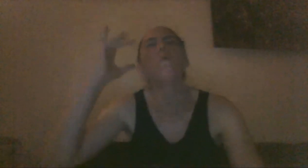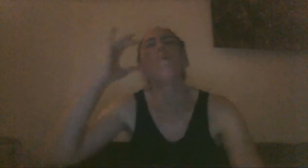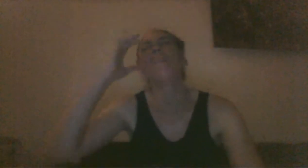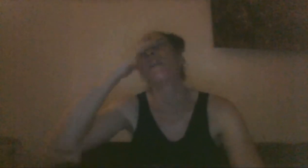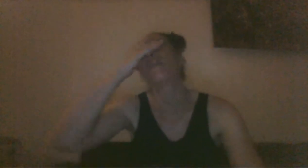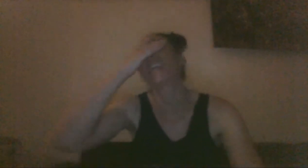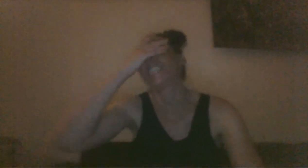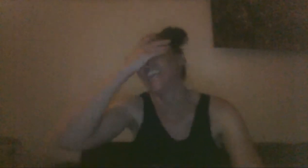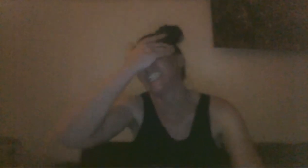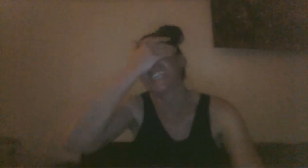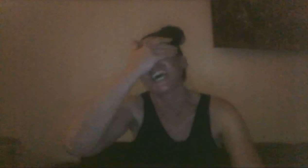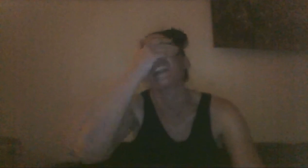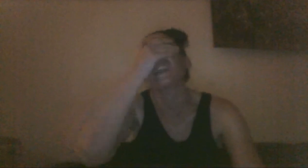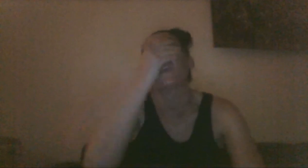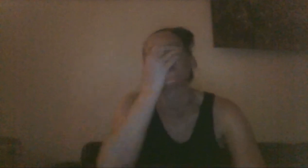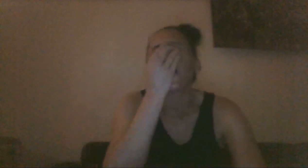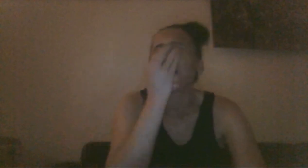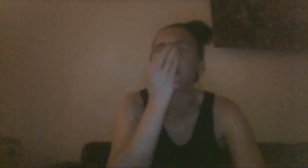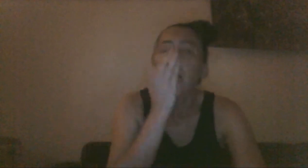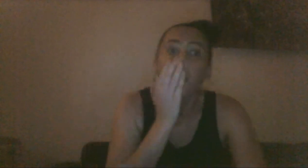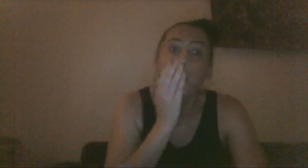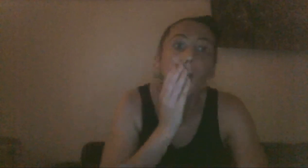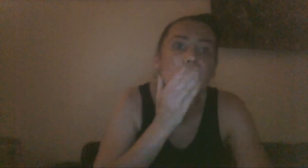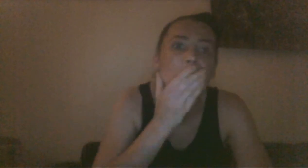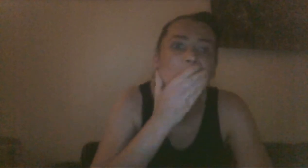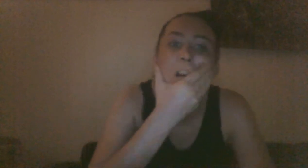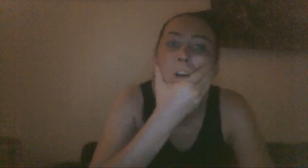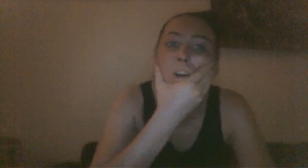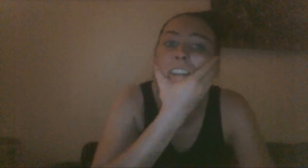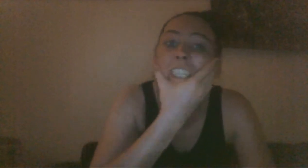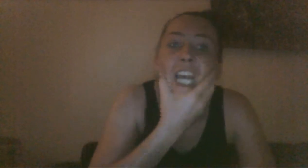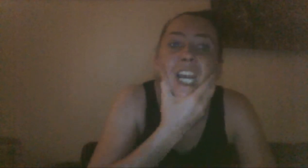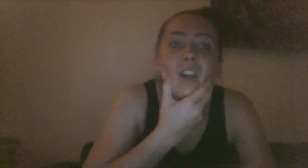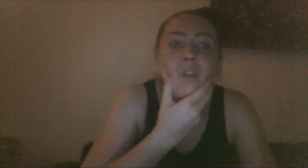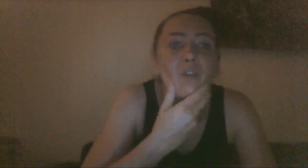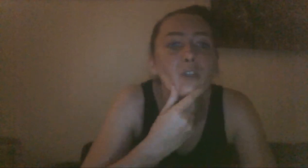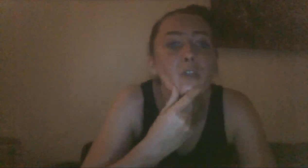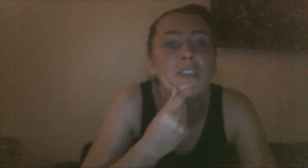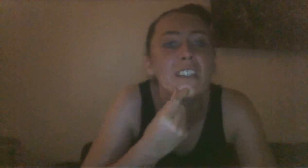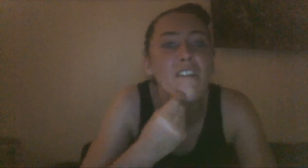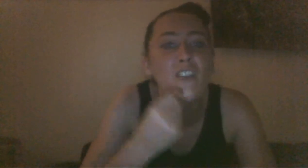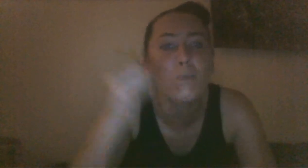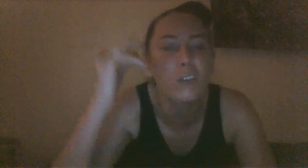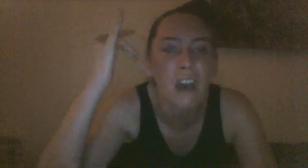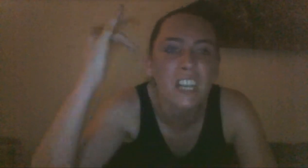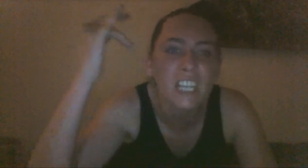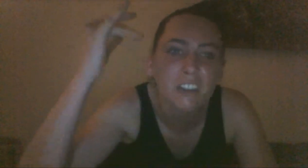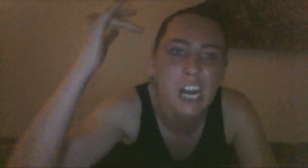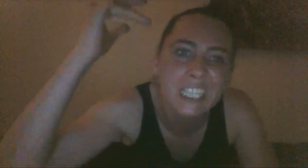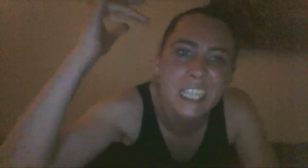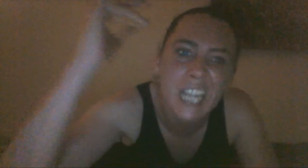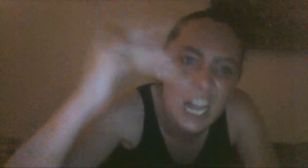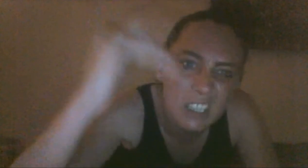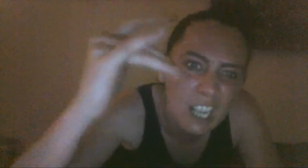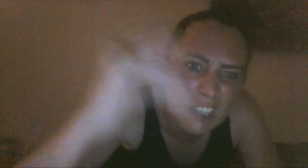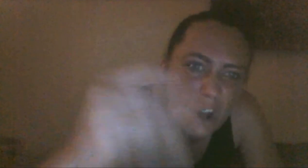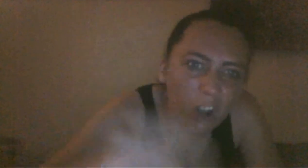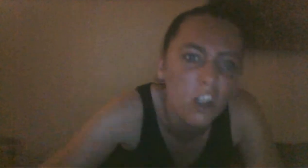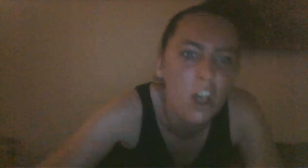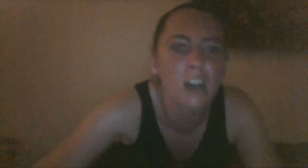la NASA dans l'Orders. Tandis que l'autre, il sacrifie toute sa vie pour travailler dans la NASA de l'Orders. C